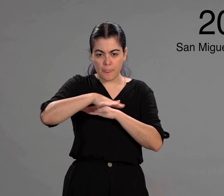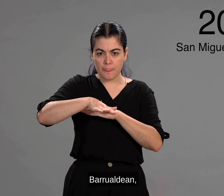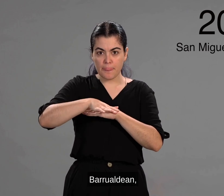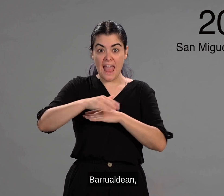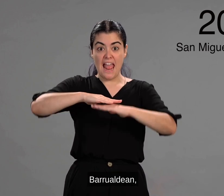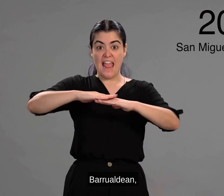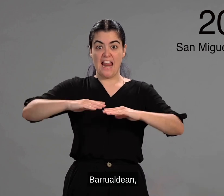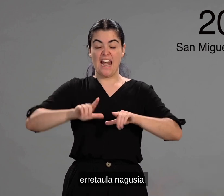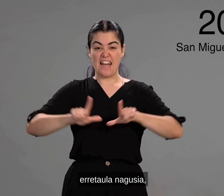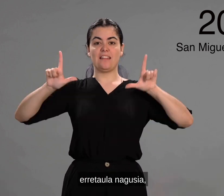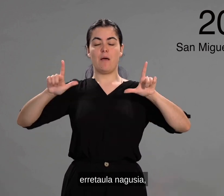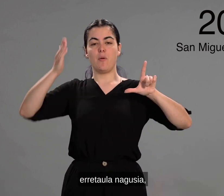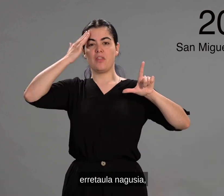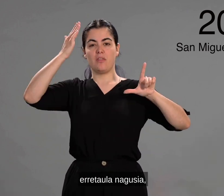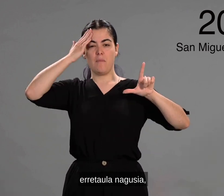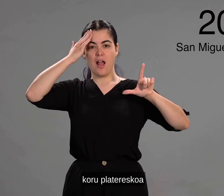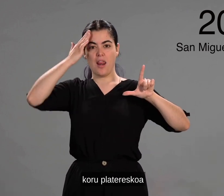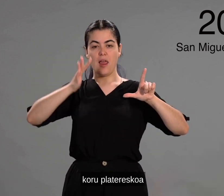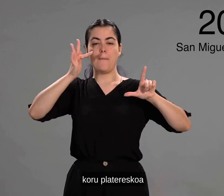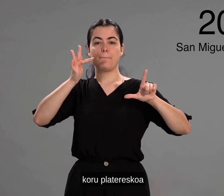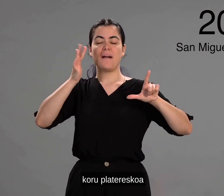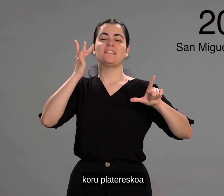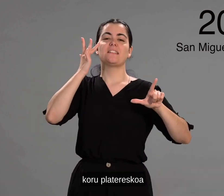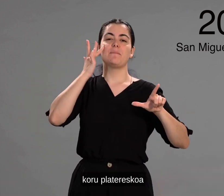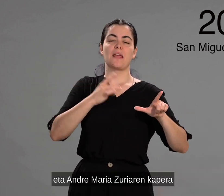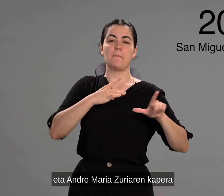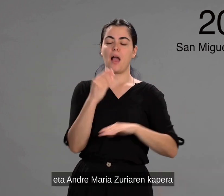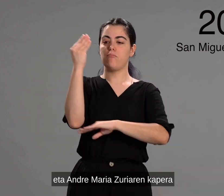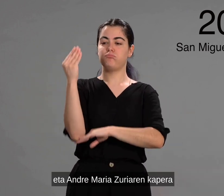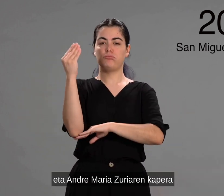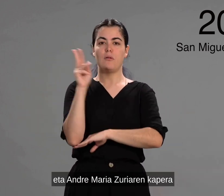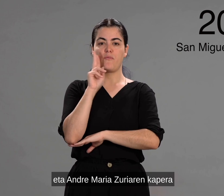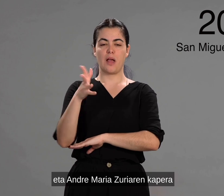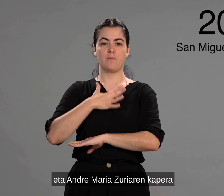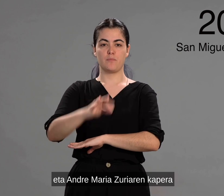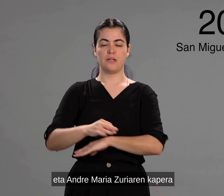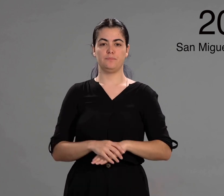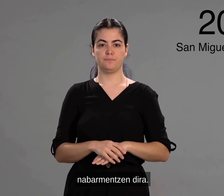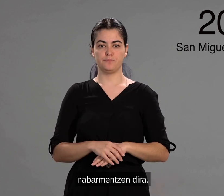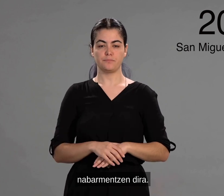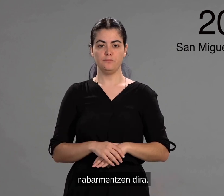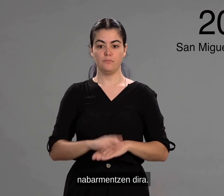Barru aldean erretaula nagusia, koru platereskoa eta Andremaria Zuriaren kapera nabarmentzen dira.